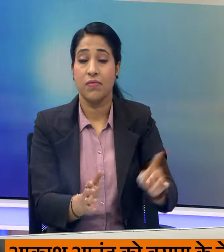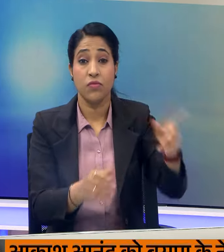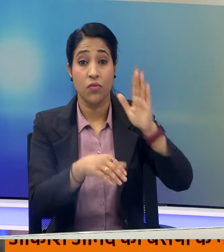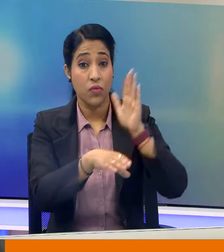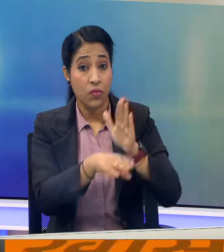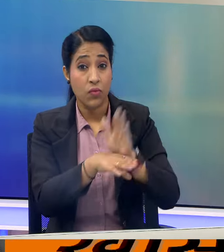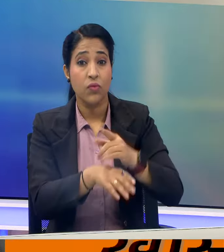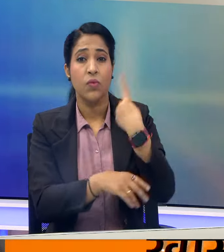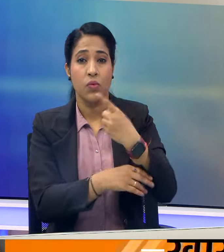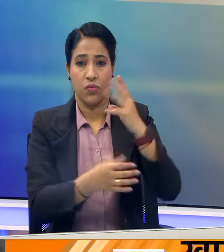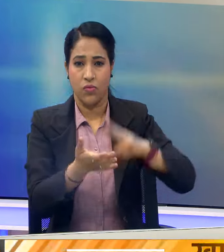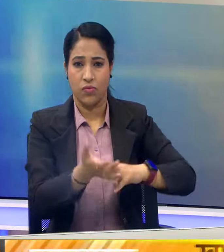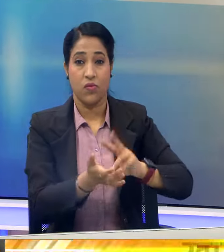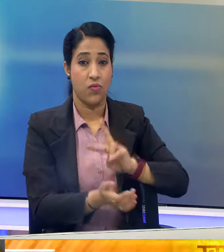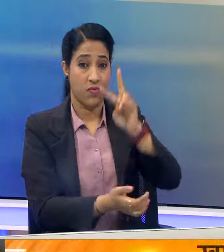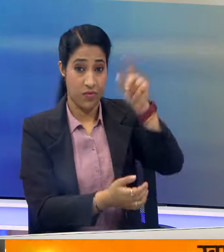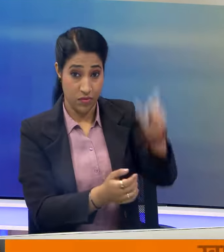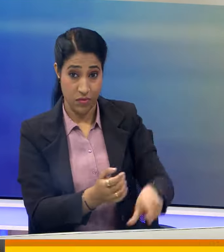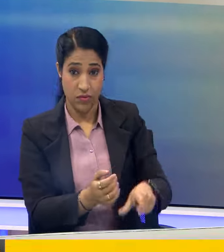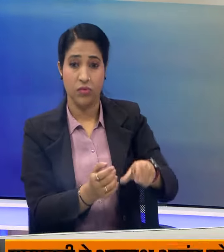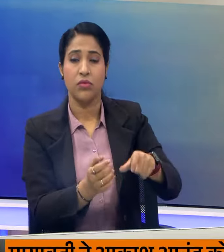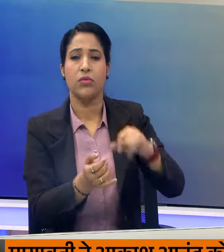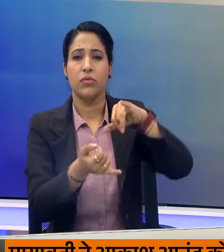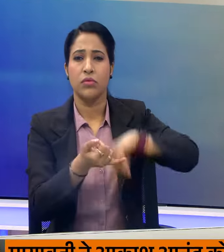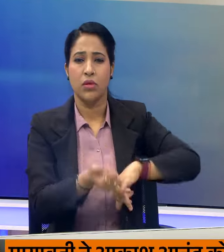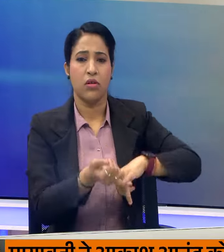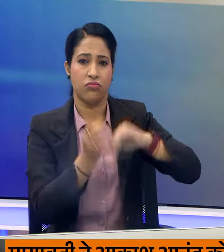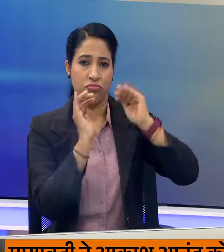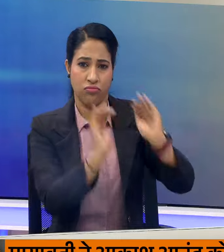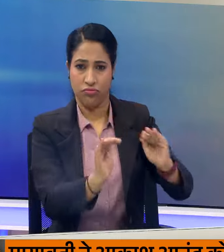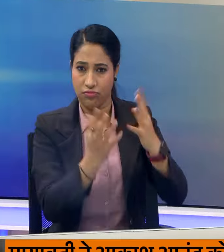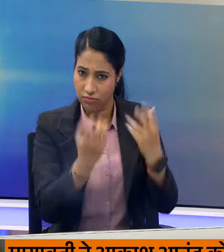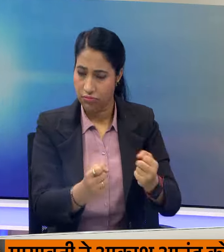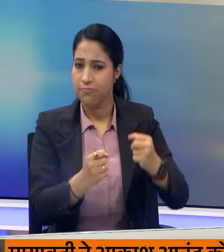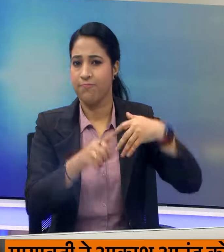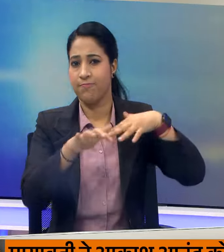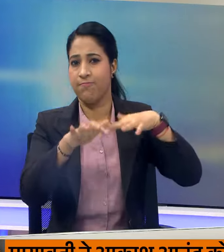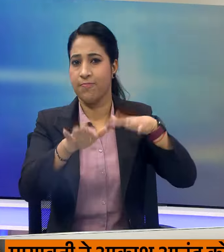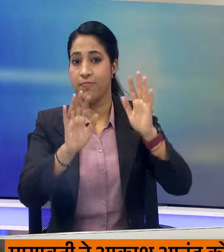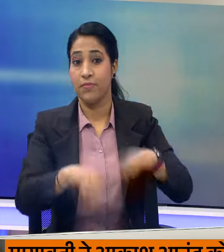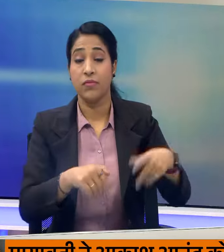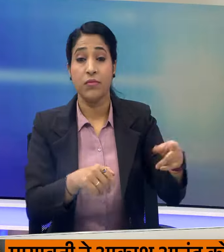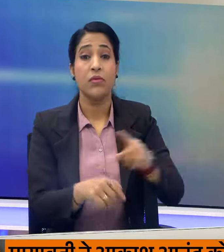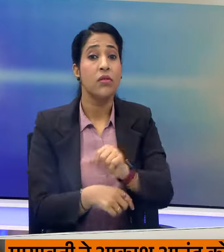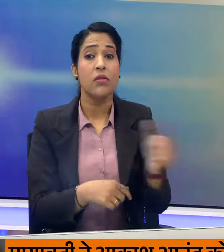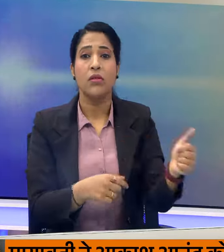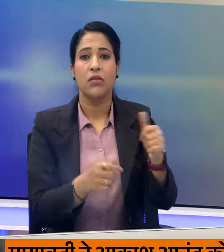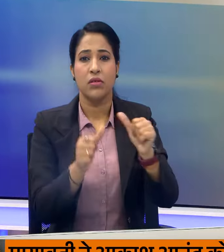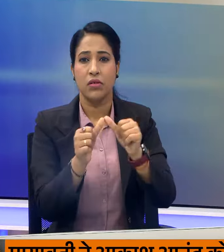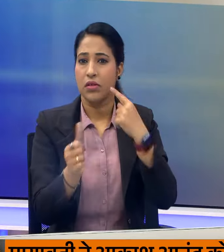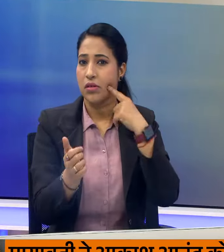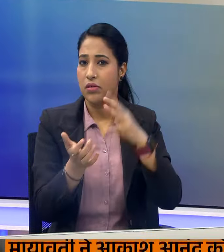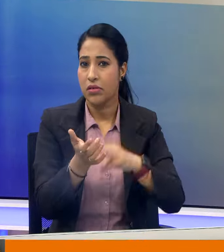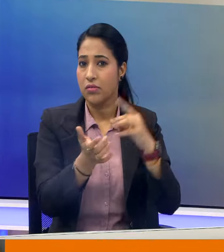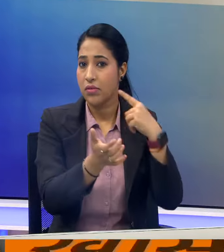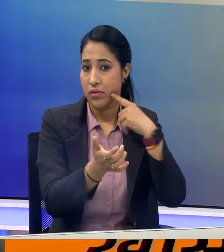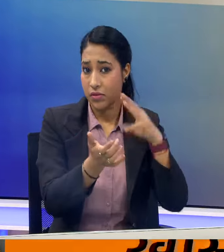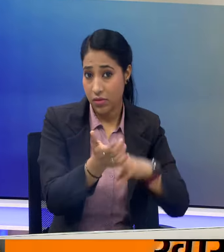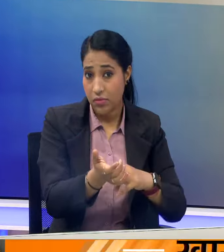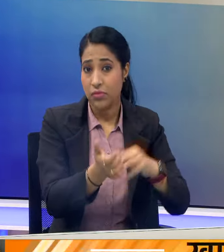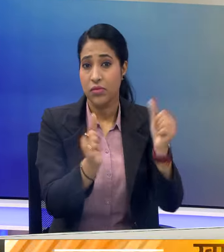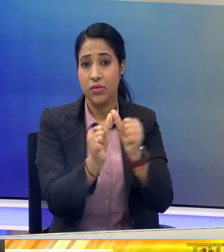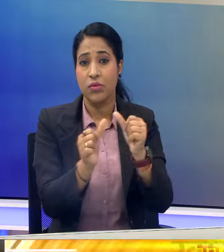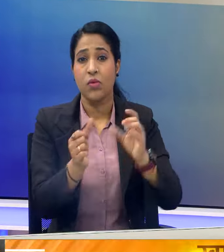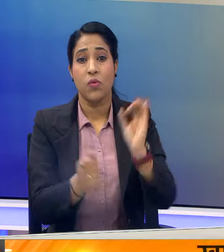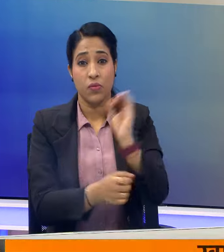कॉंग्रेस प्रत्याशी मुहमद वली उल्ला समीर के पक्ष में चुनावी रैली करेंगी। यहाँ से फिलाल AI M.I.M. के अस्विद्धिन और